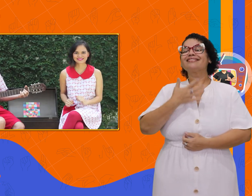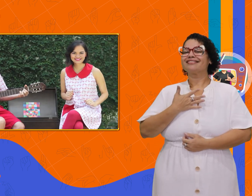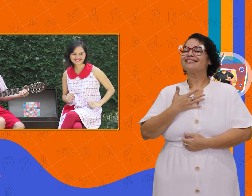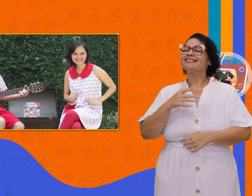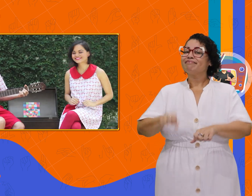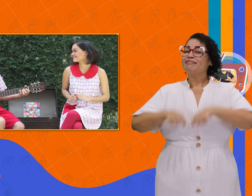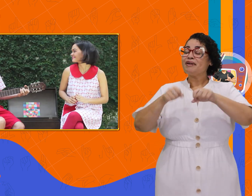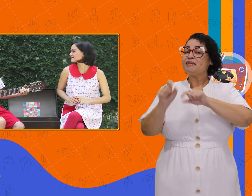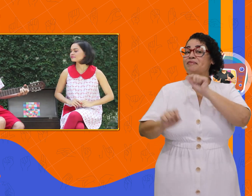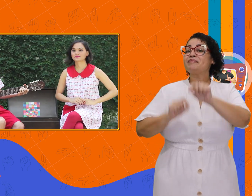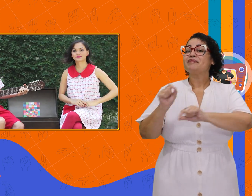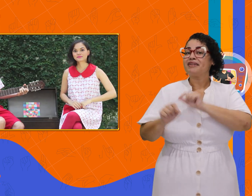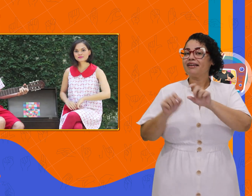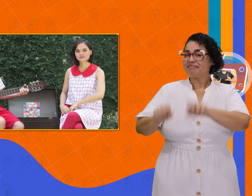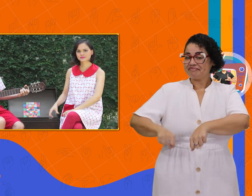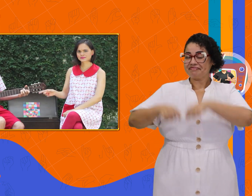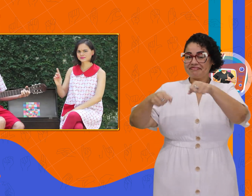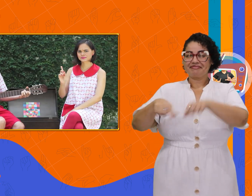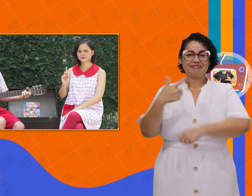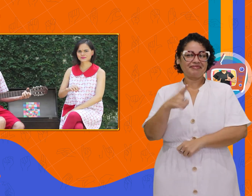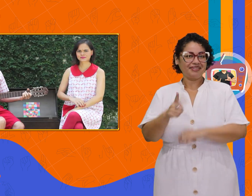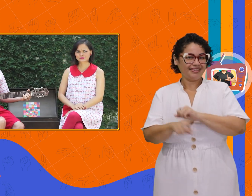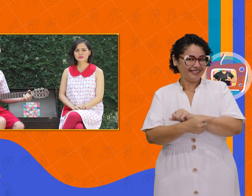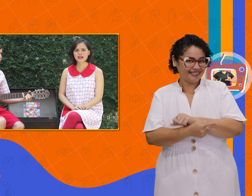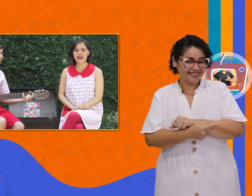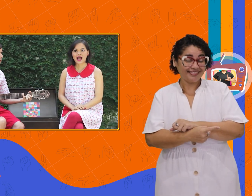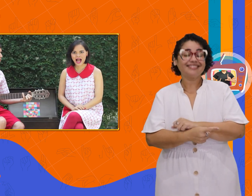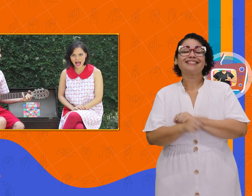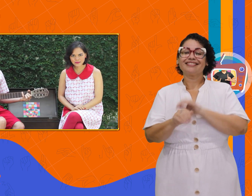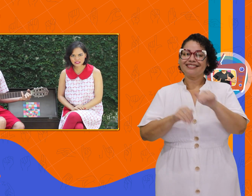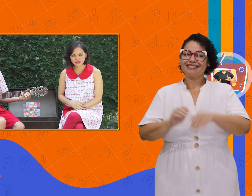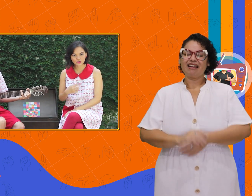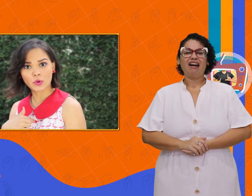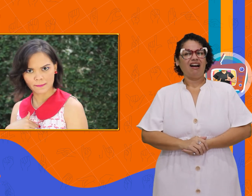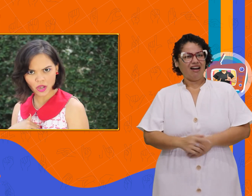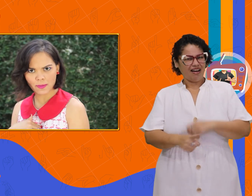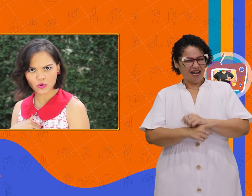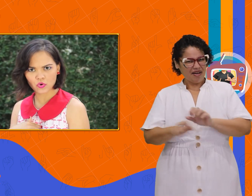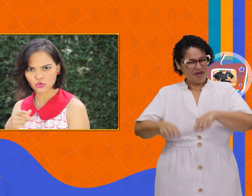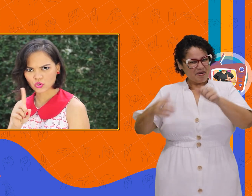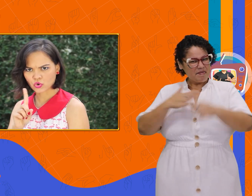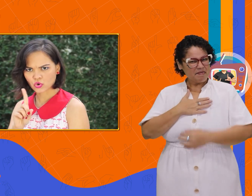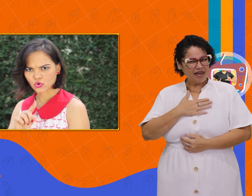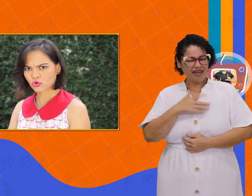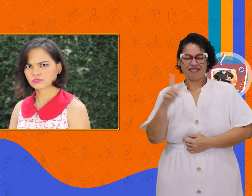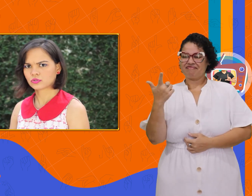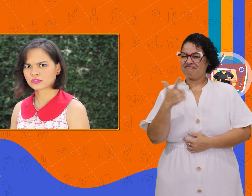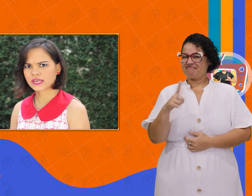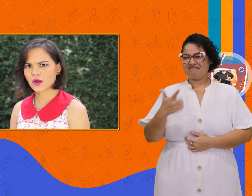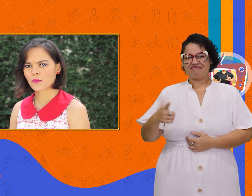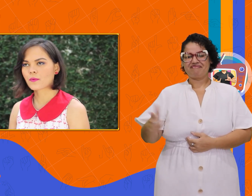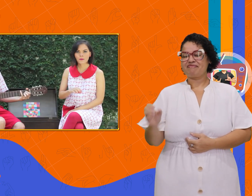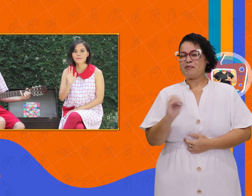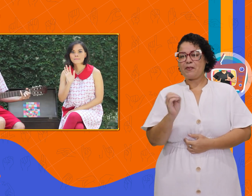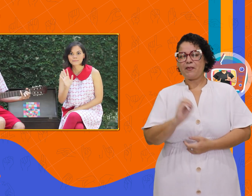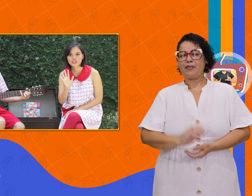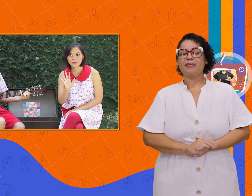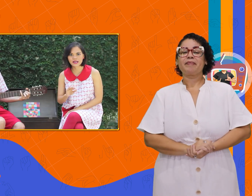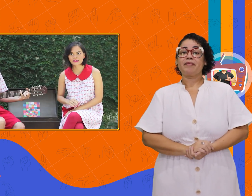o que tem nesse baú? No baú da Camilinha não tem rabo de tatu. Rabo de tatu no meu baú? Não tem, não. Mas espera aí.